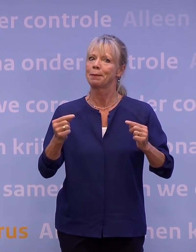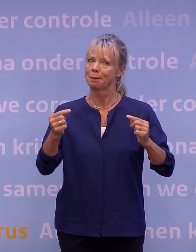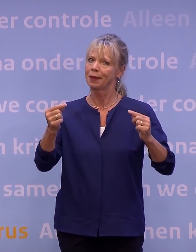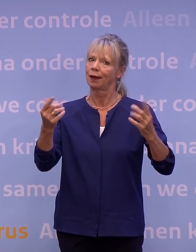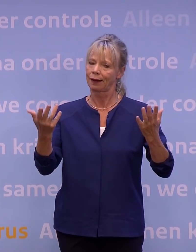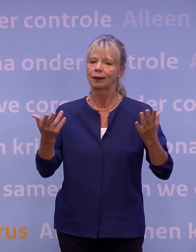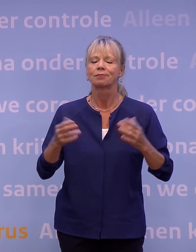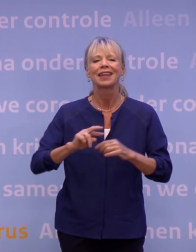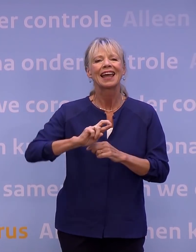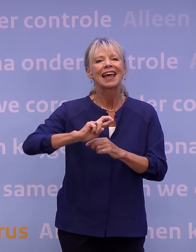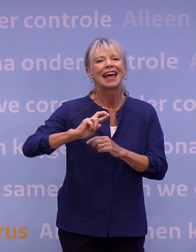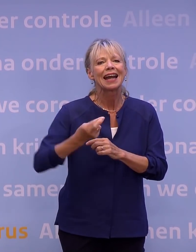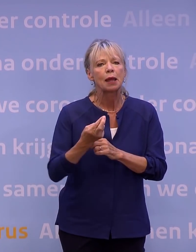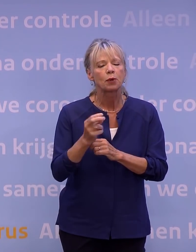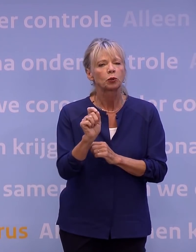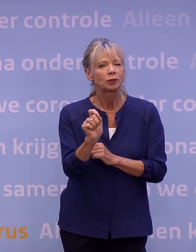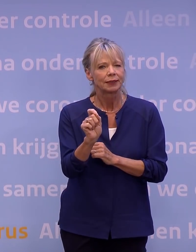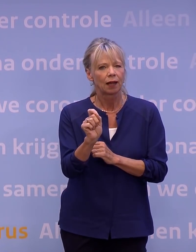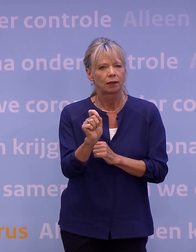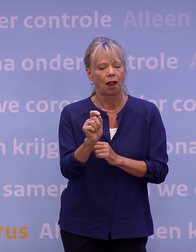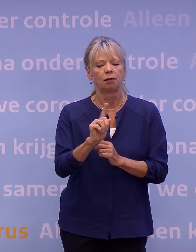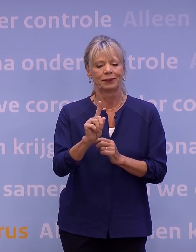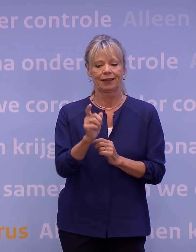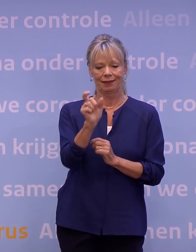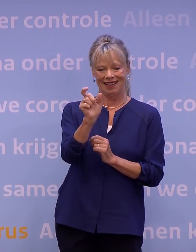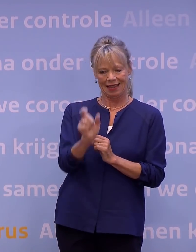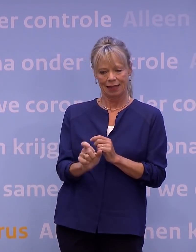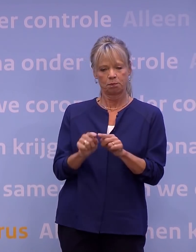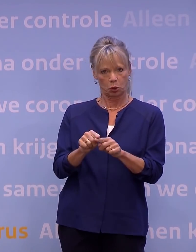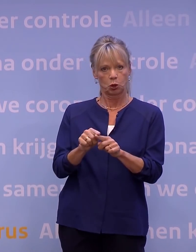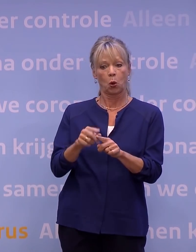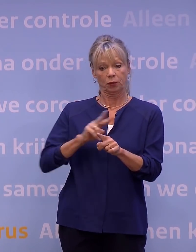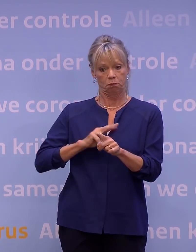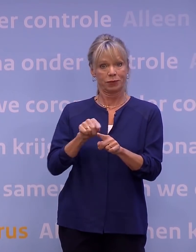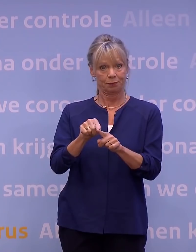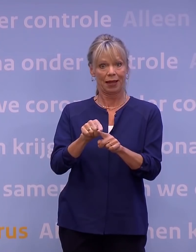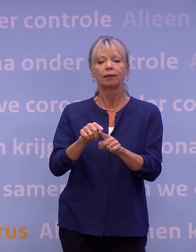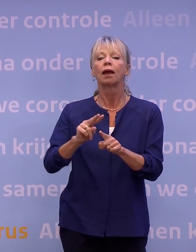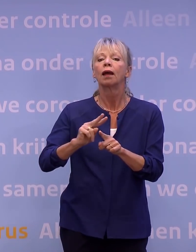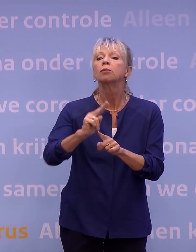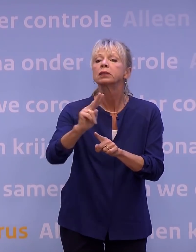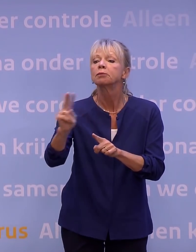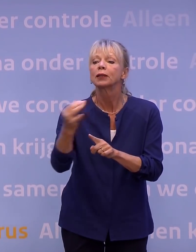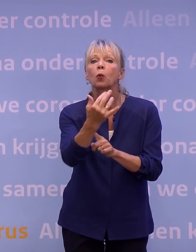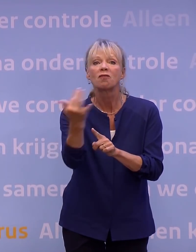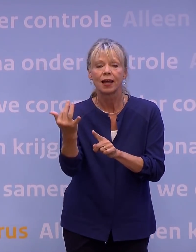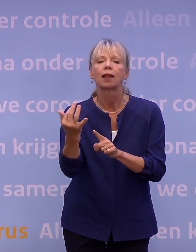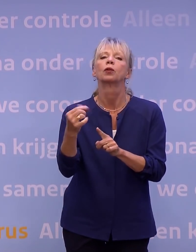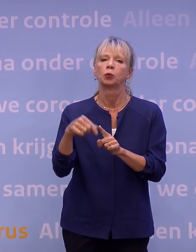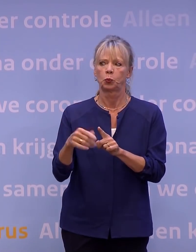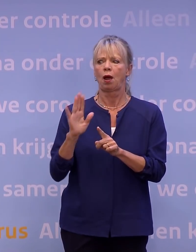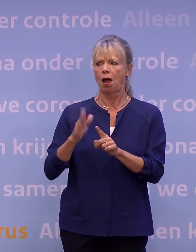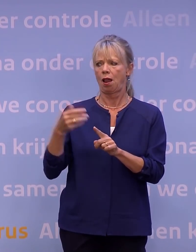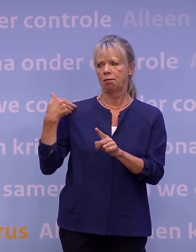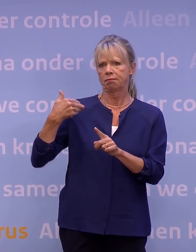reproductiegetal, dat zegt hoeveel mensen elke besmette persoon aansteekt, zit nu al weken boven de één.